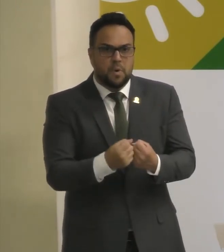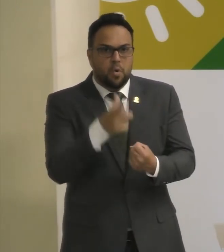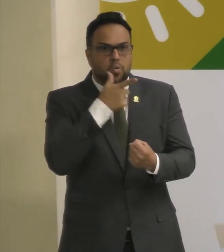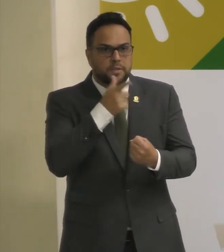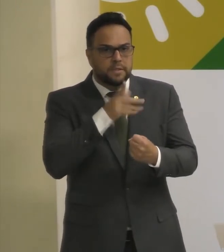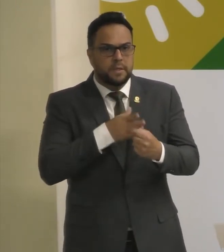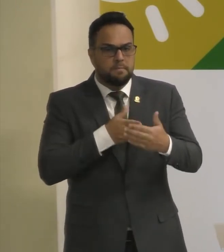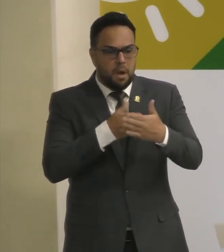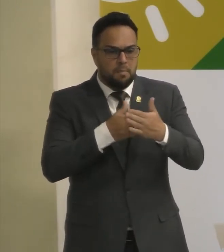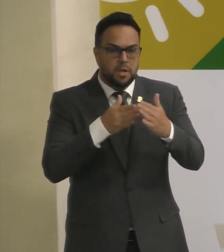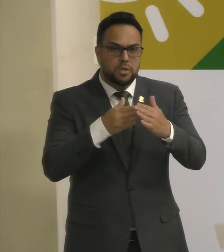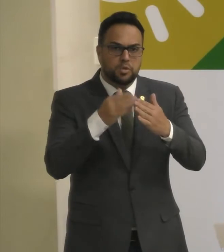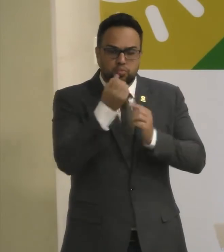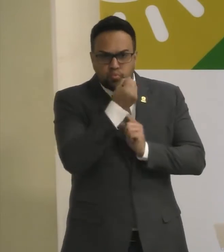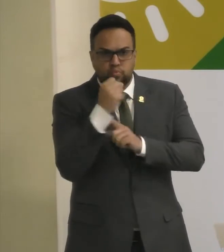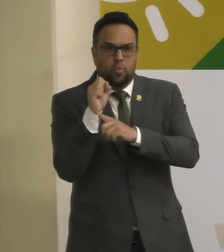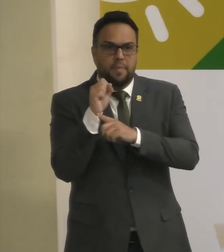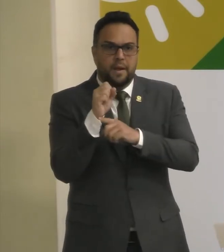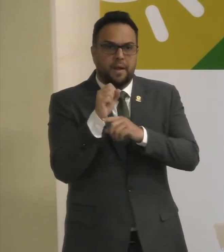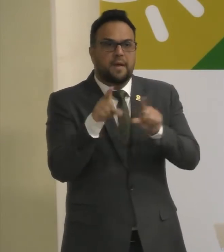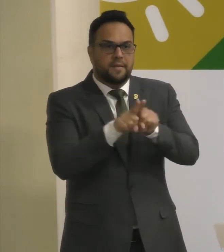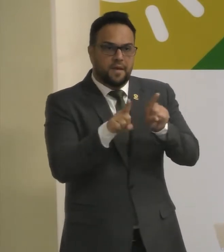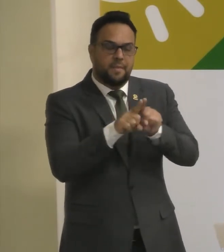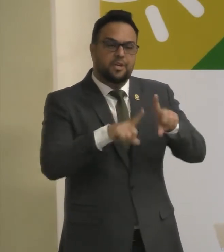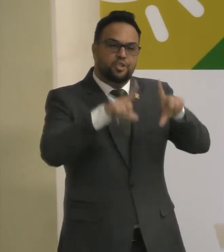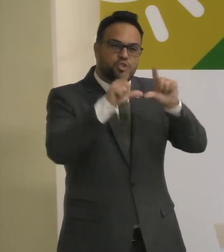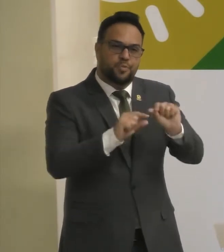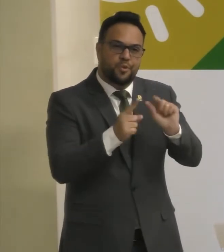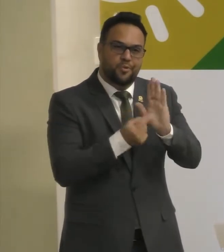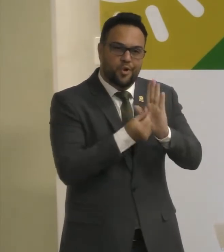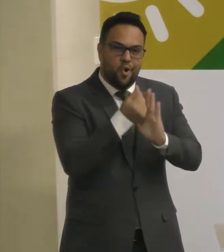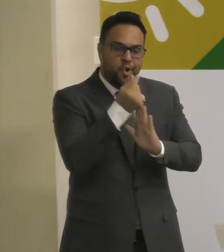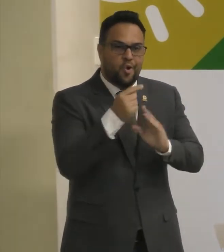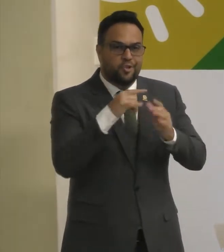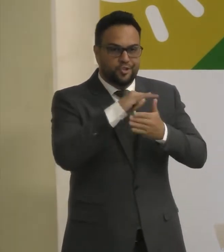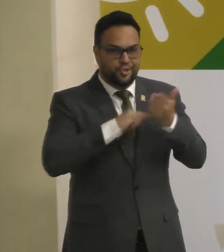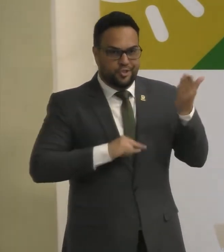E para que essa Tarifa social Fosse ampliada Obrigada a todos